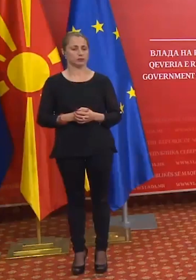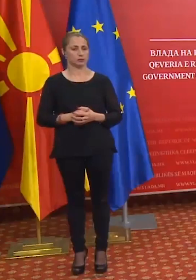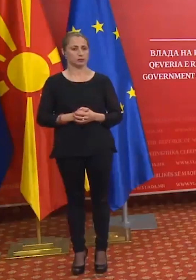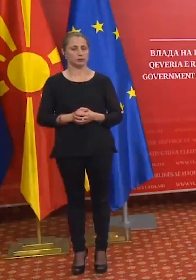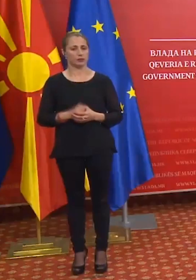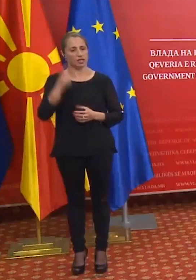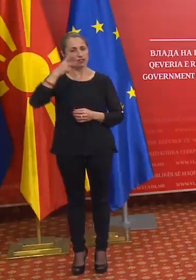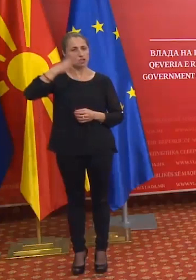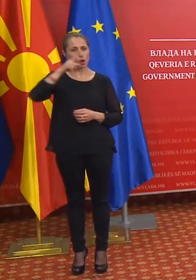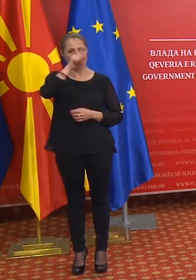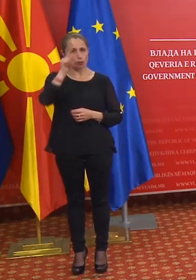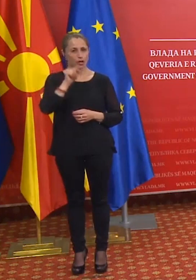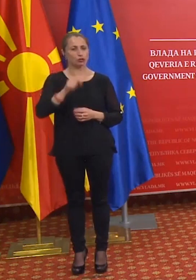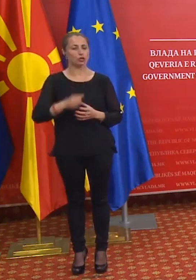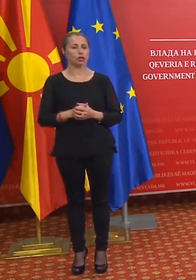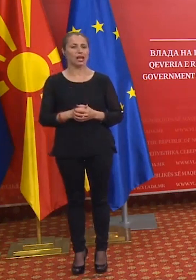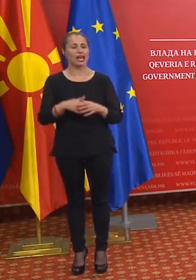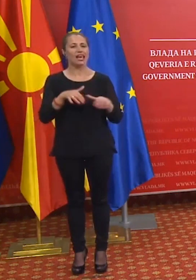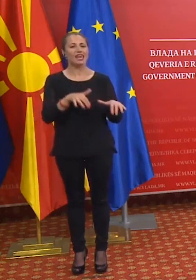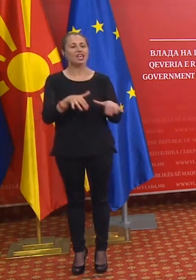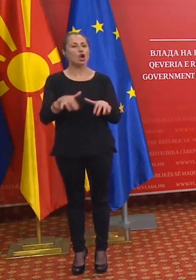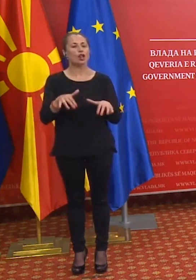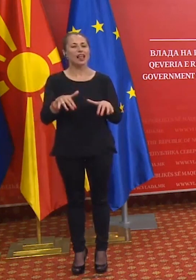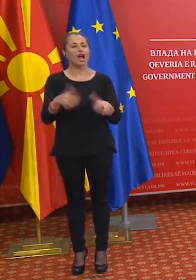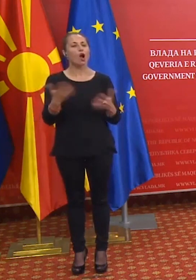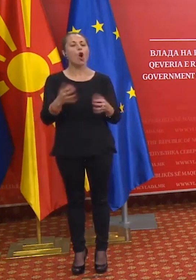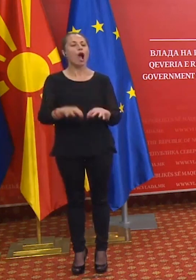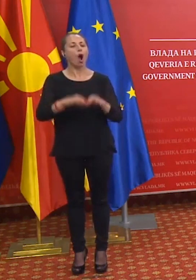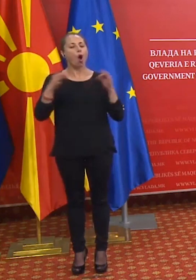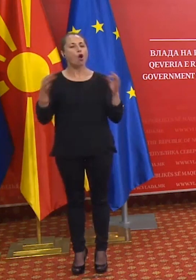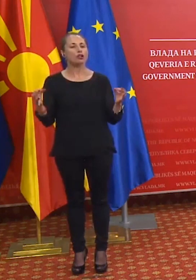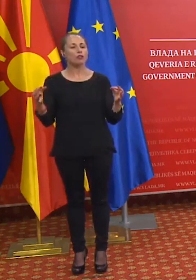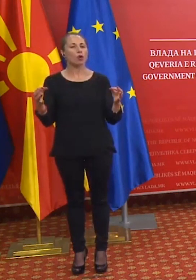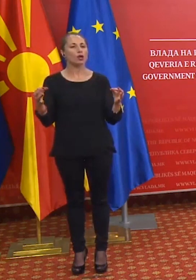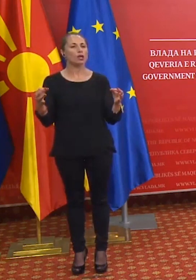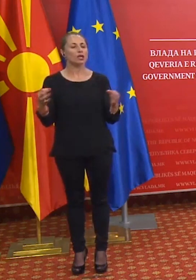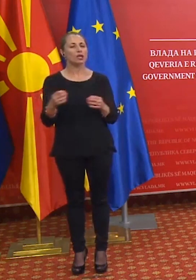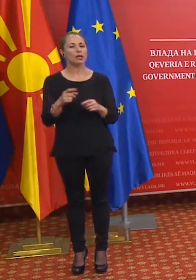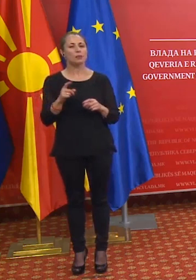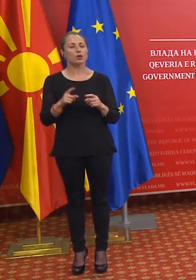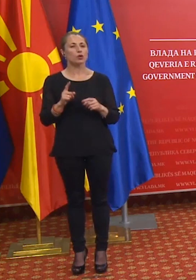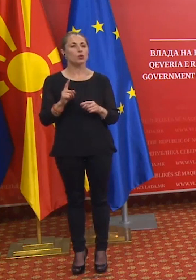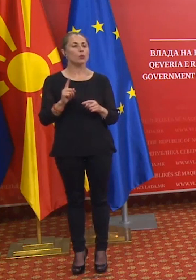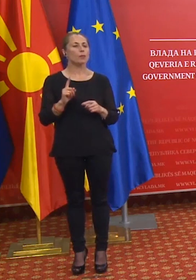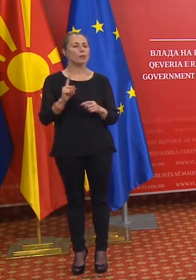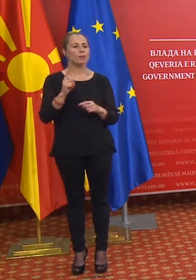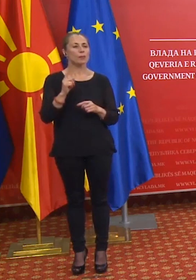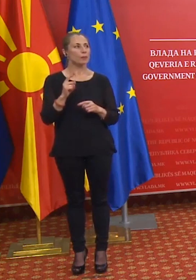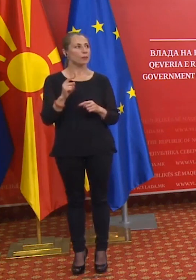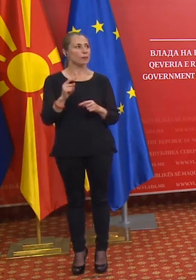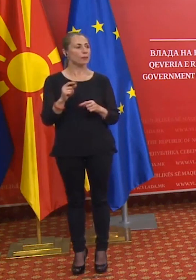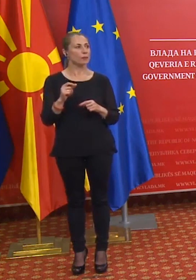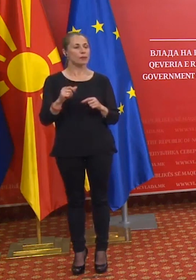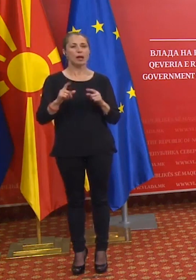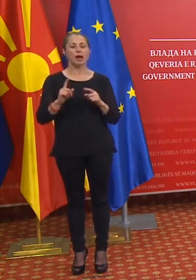И второто прашање, игротеките, кога ќе бидат отворени, вилат меѓу првите не затворија, меѓу таза сега не се